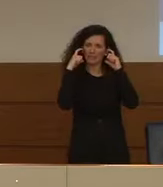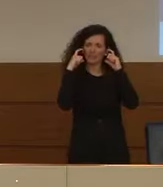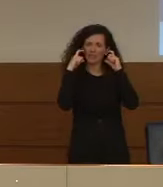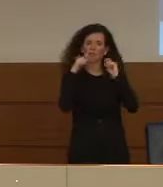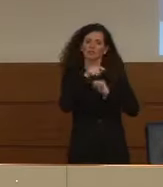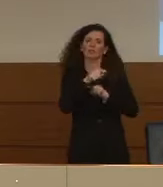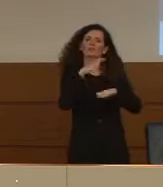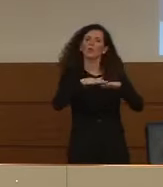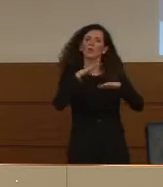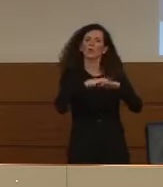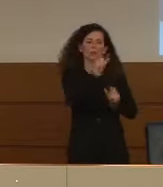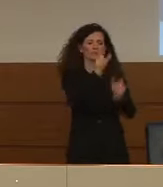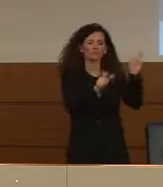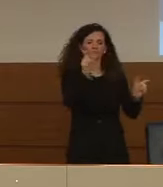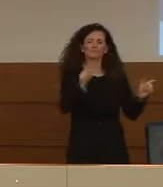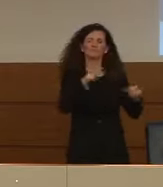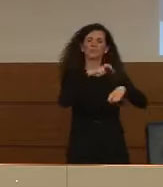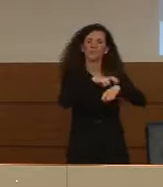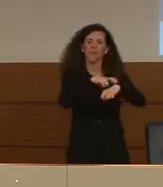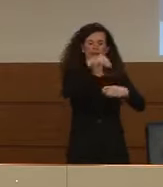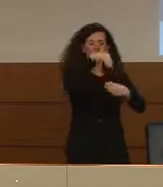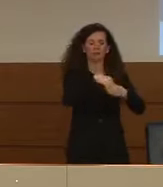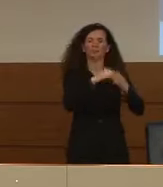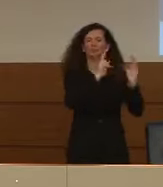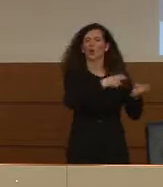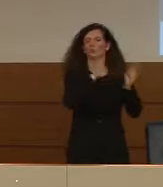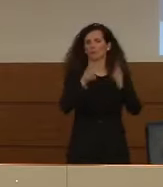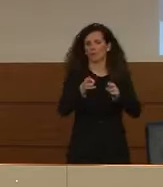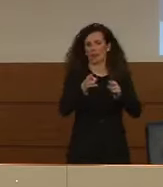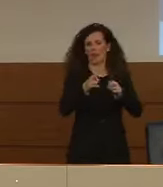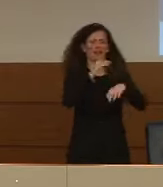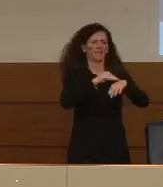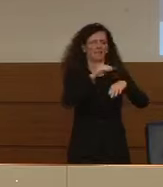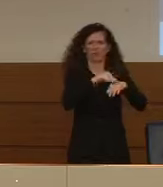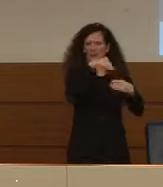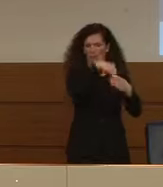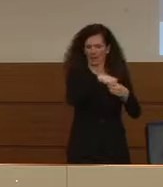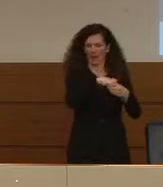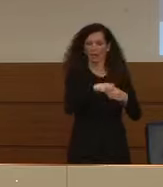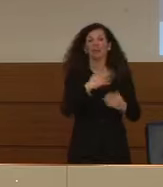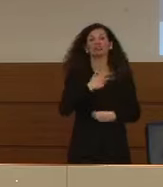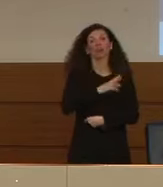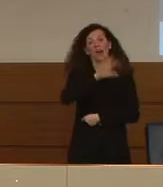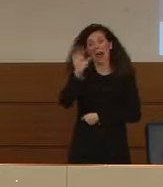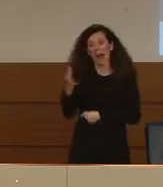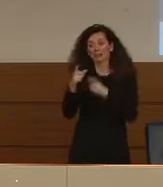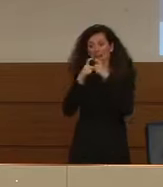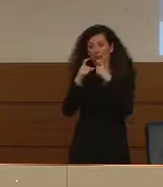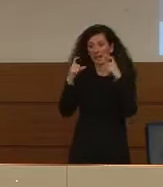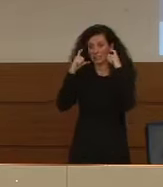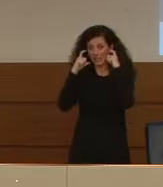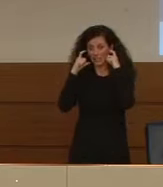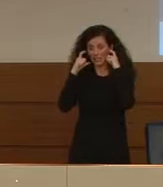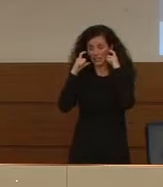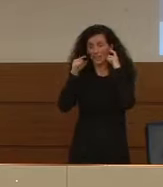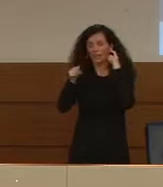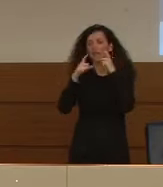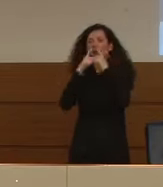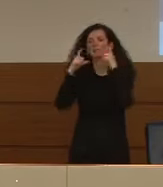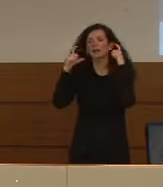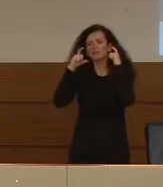dal personale sanitario. Poi ci sono altri tipi di mascherine che sono quelle che consentono